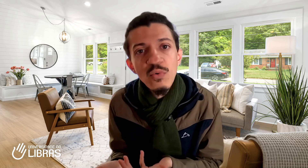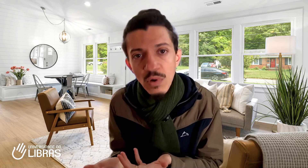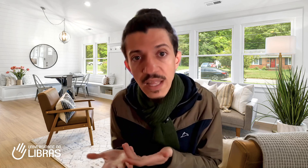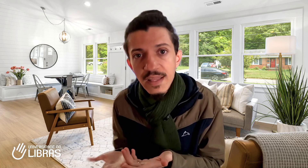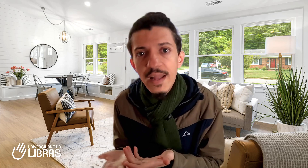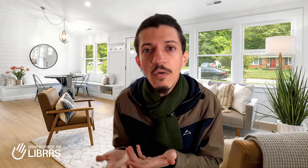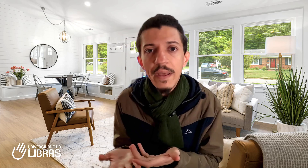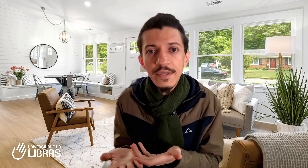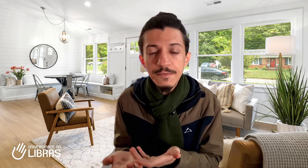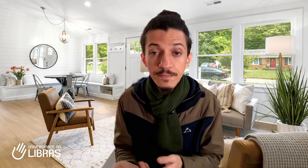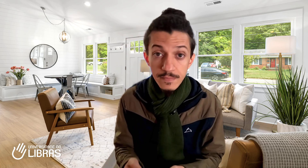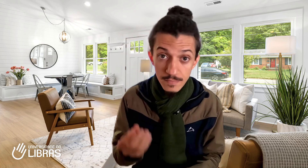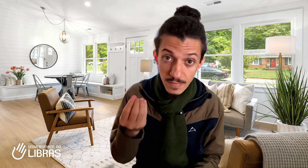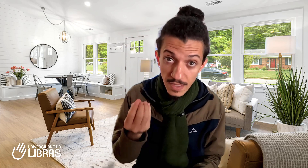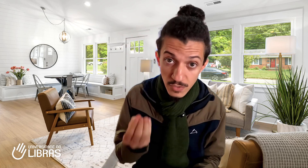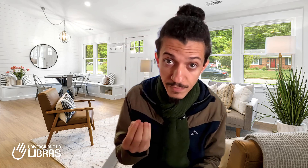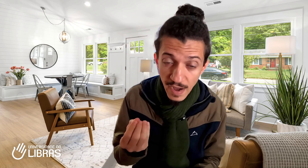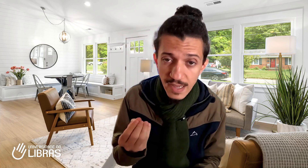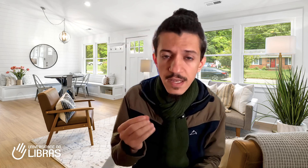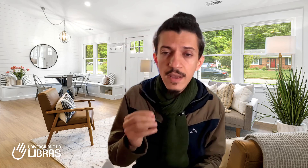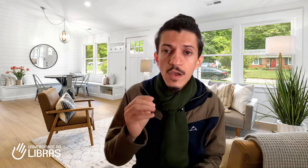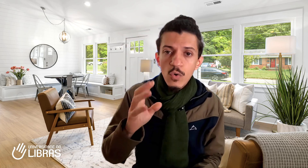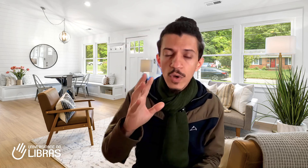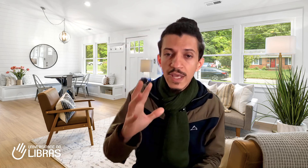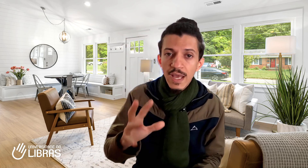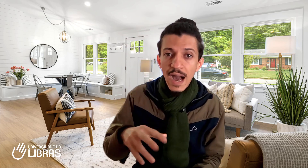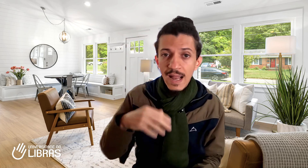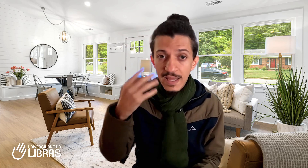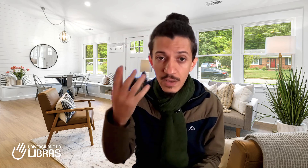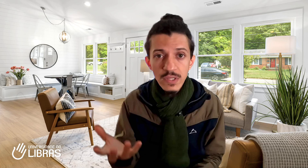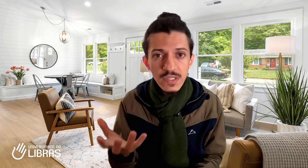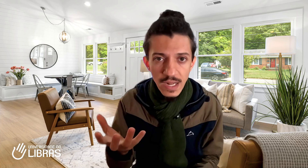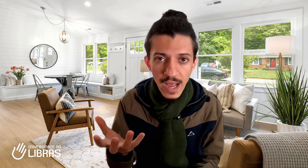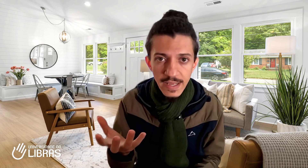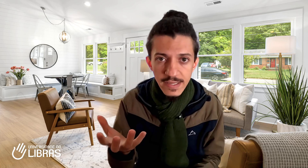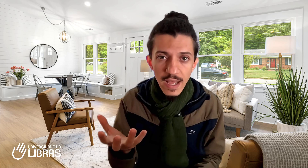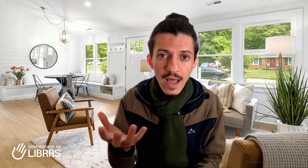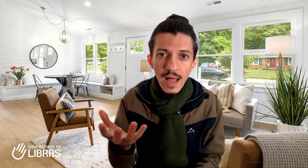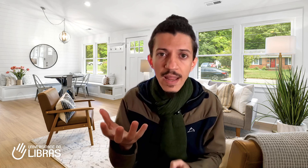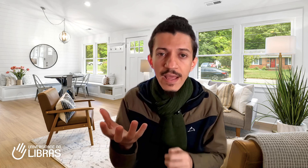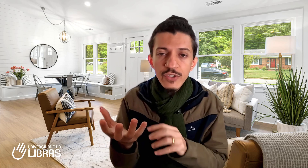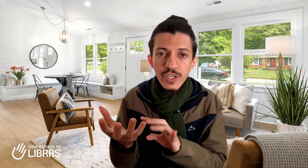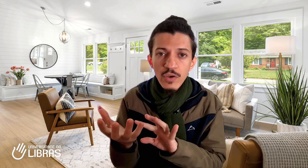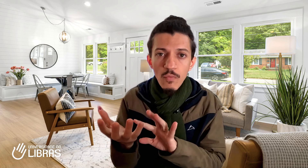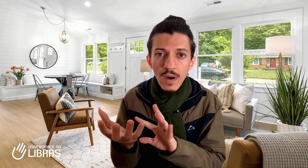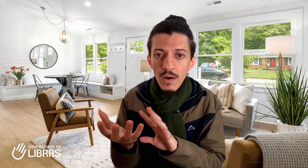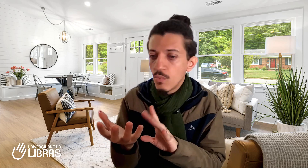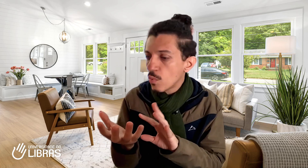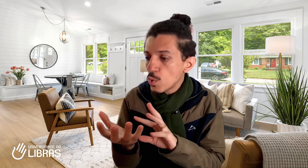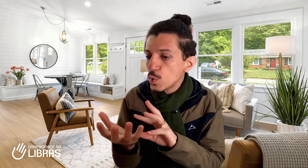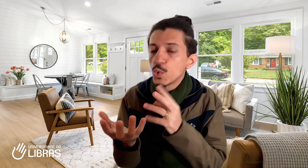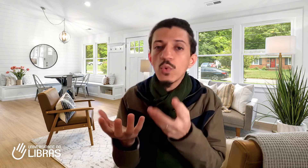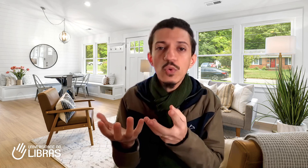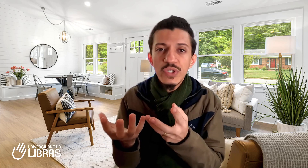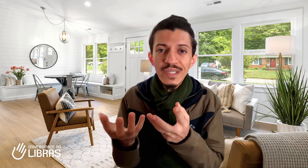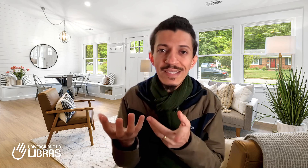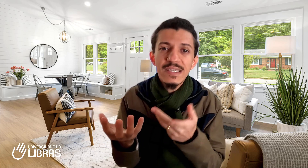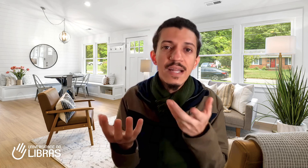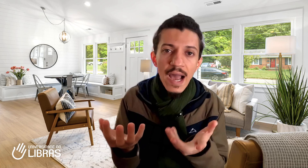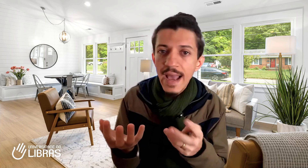literalmente. Isso faz com que a língua de sinais, além de um conjunto de sinais,